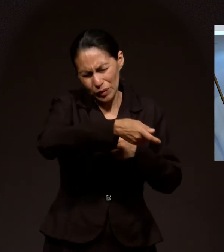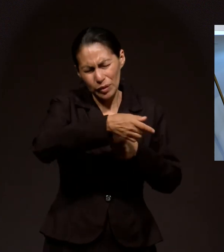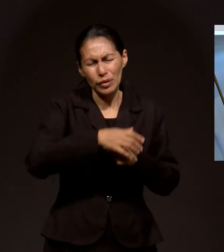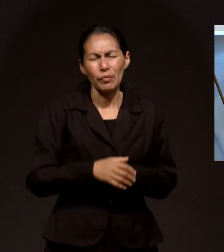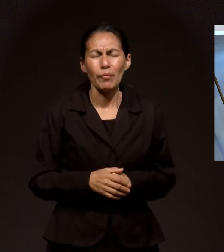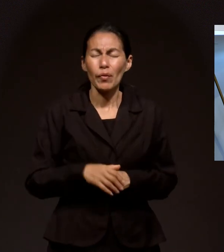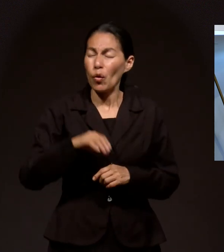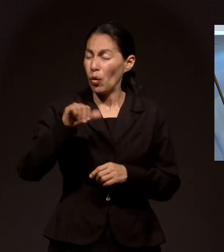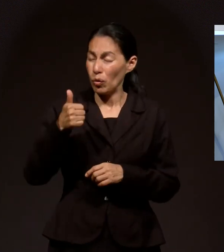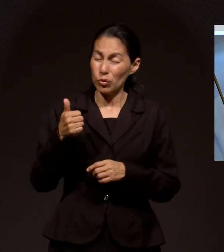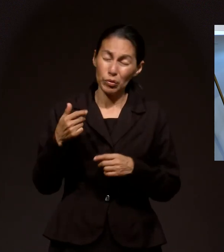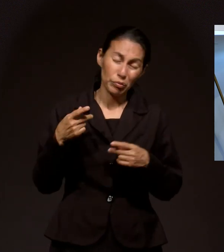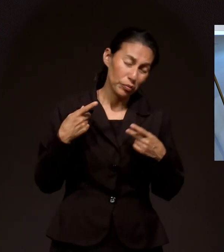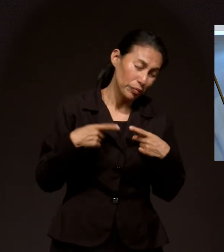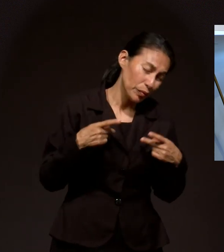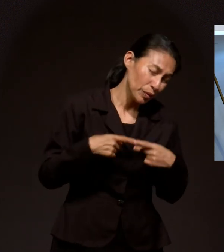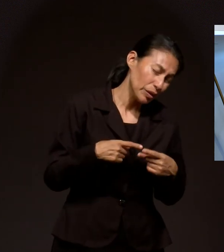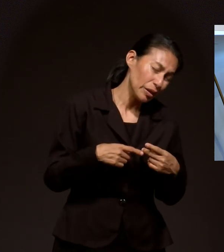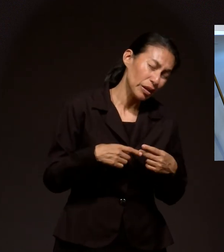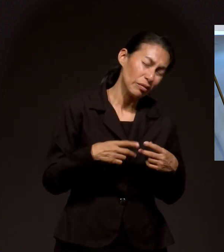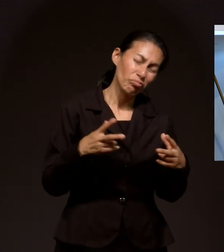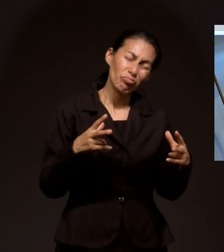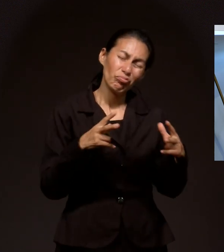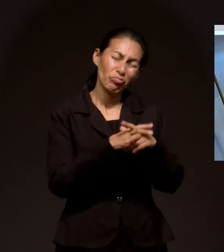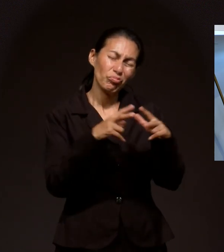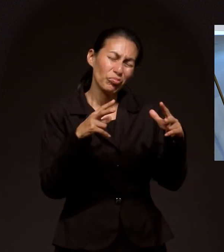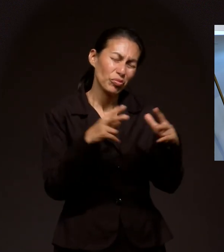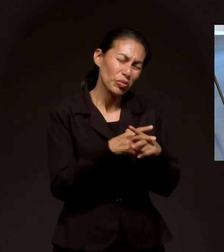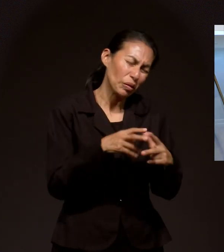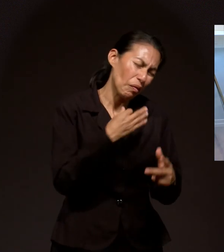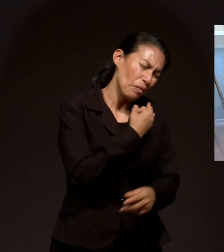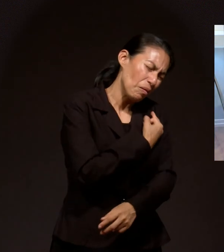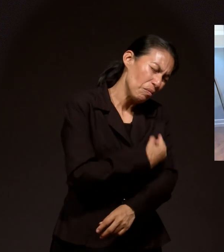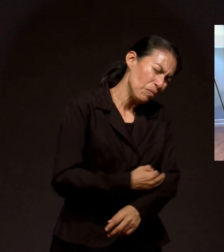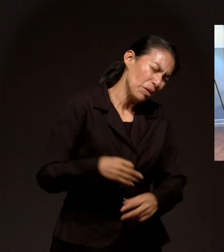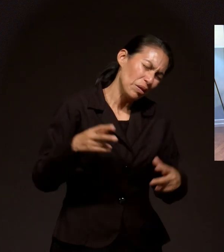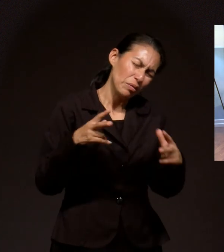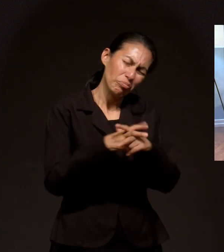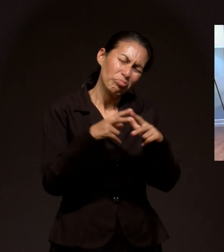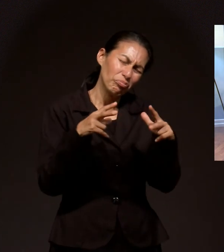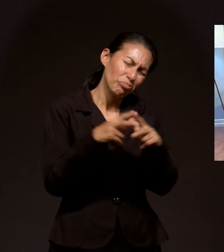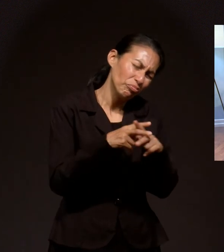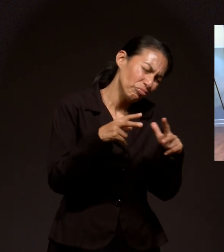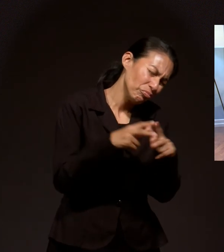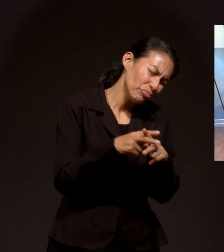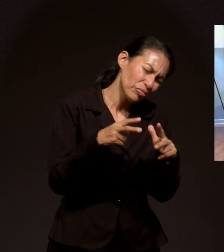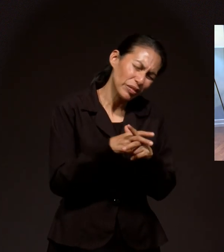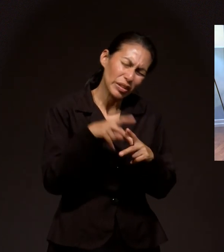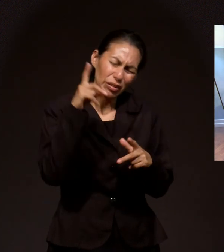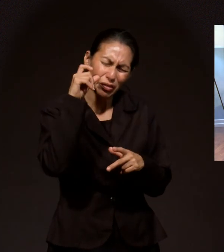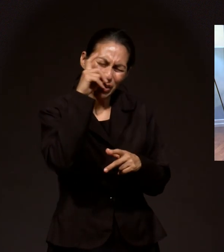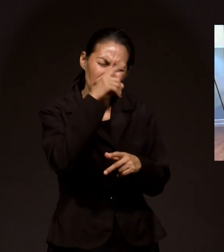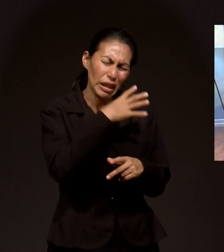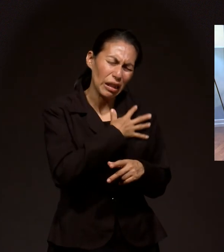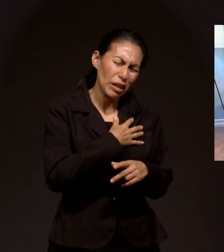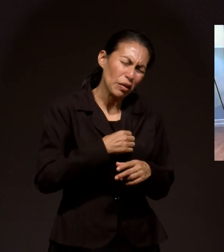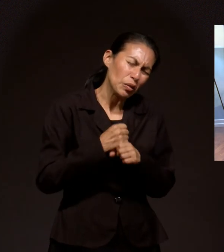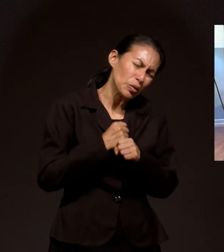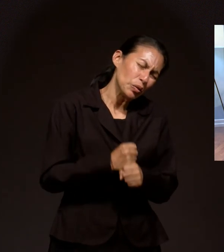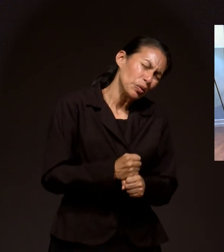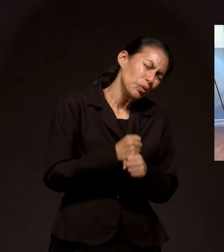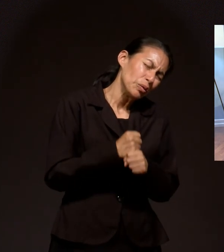Ayuda tuya Porque se están Destruyendo Ya se han destruido Hay situaciones Que lastiman A los hijos Que están de por medio